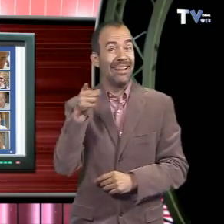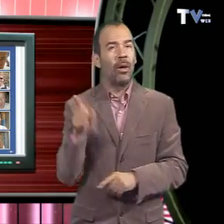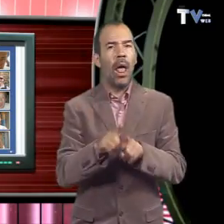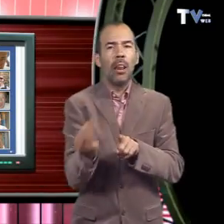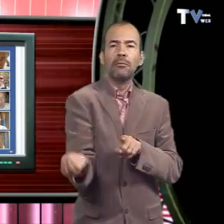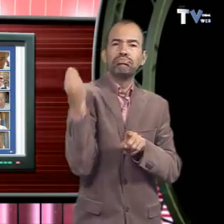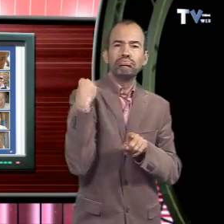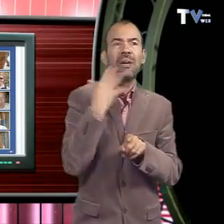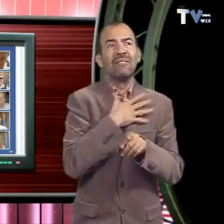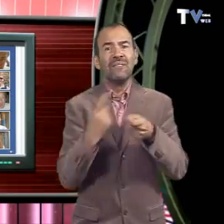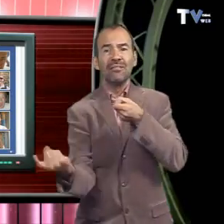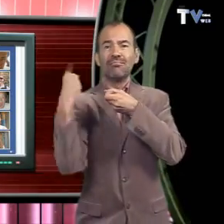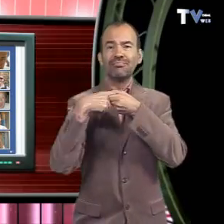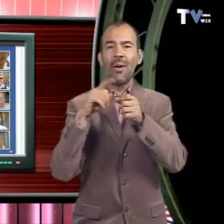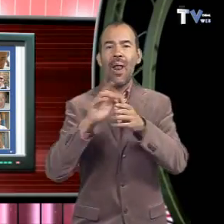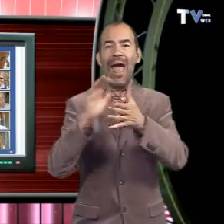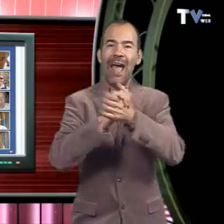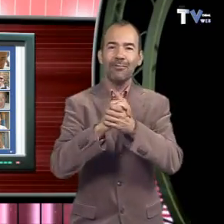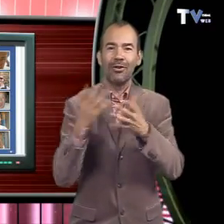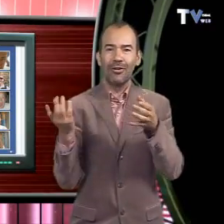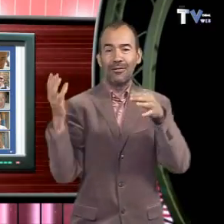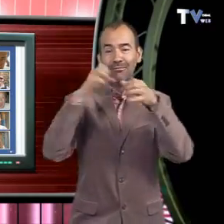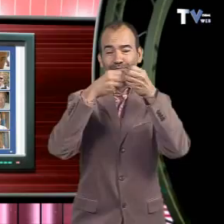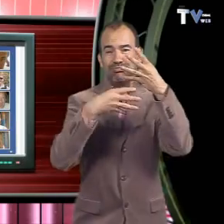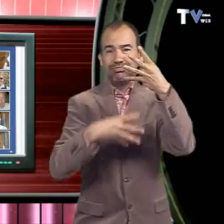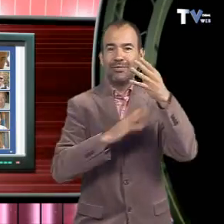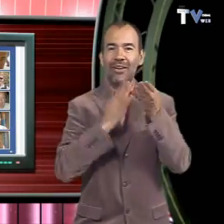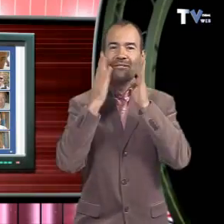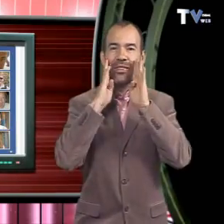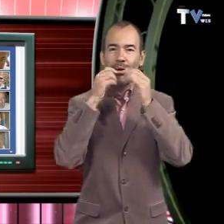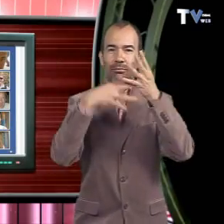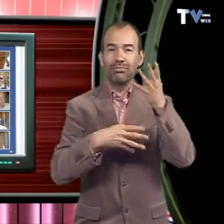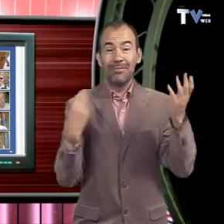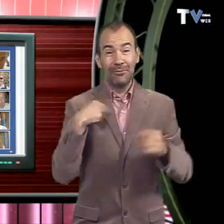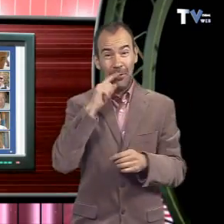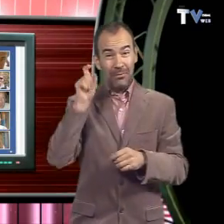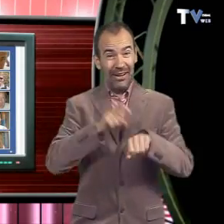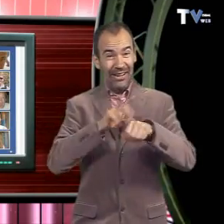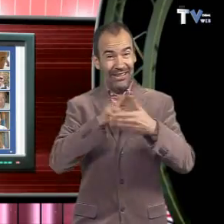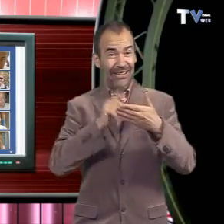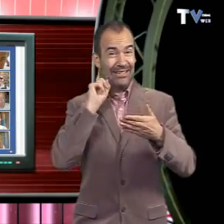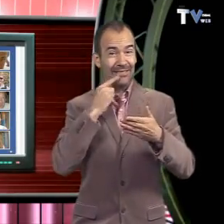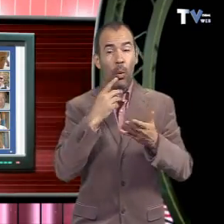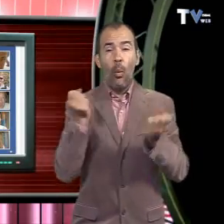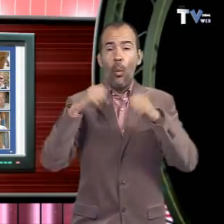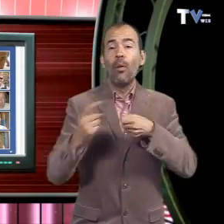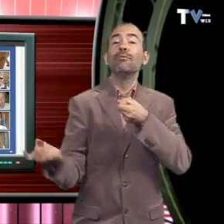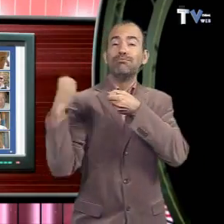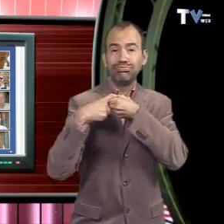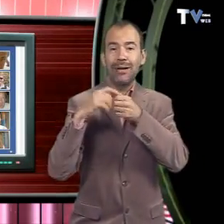deia haver guanyat un premi de 750.000 lliures a la loteria sorda de les Nacions